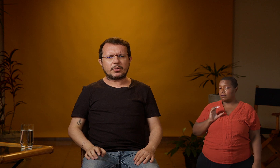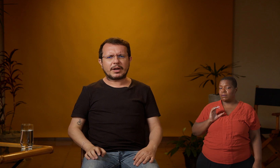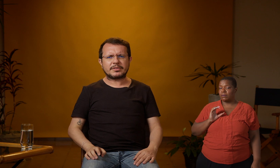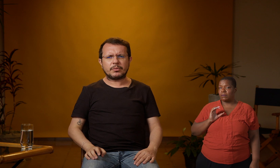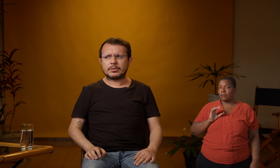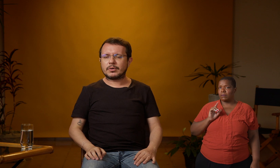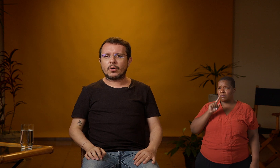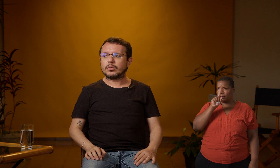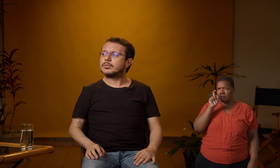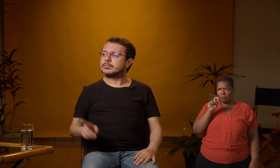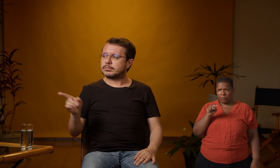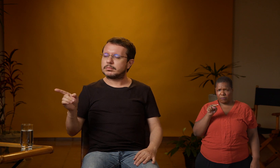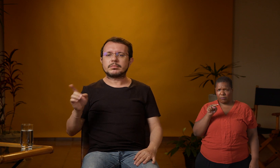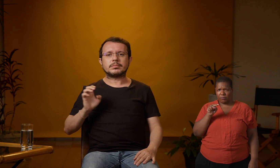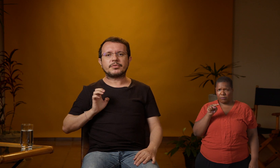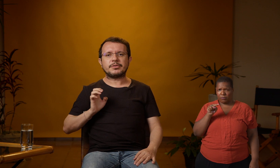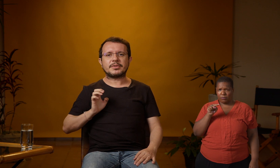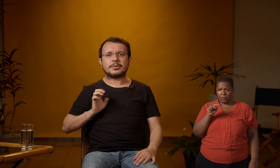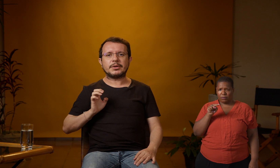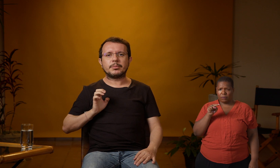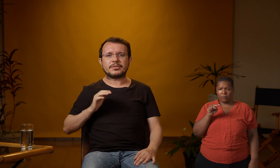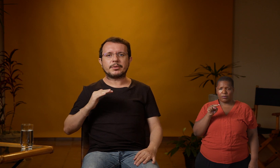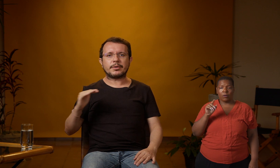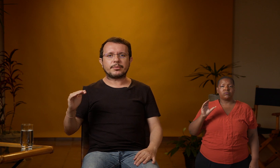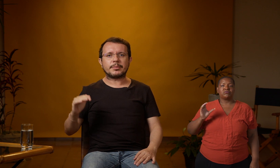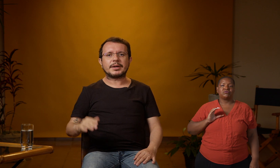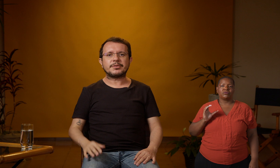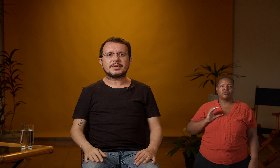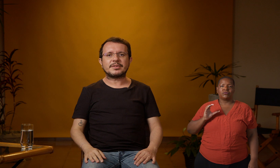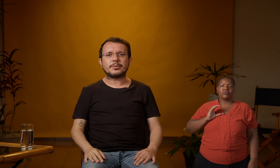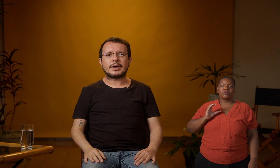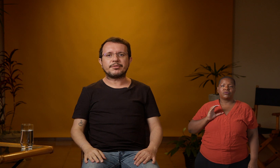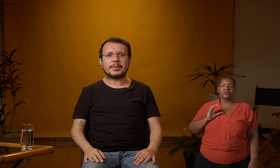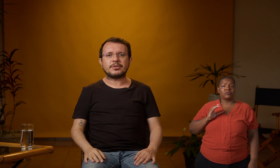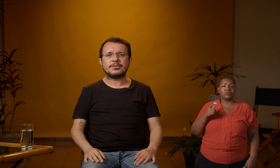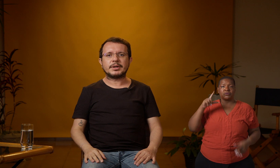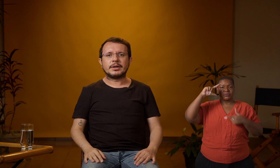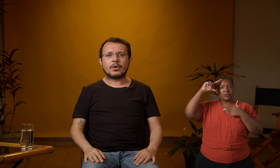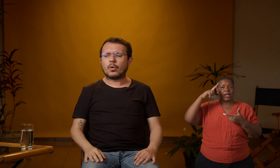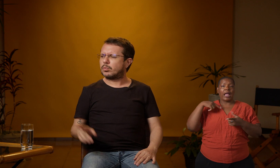interrogação? Ou, sem expressão nenhuma, seria uma expressão afirmativa? Ou,